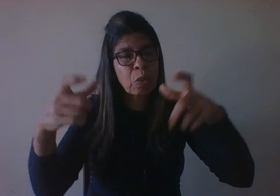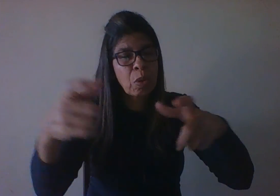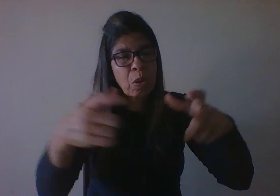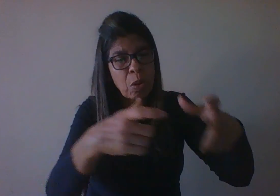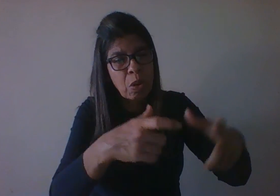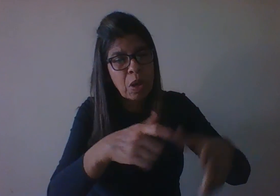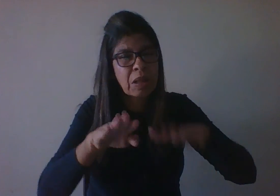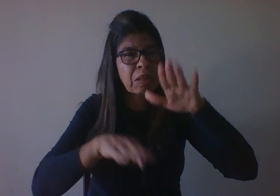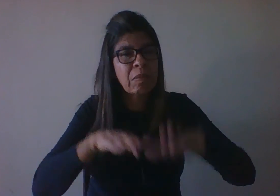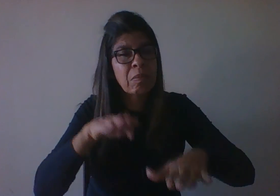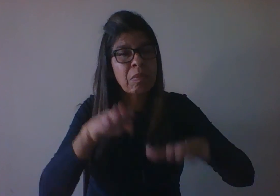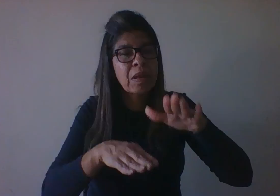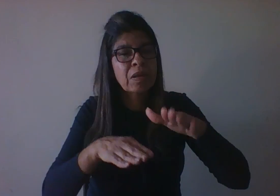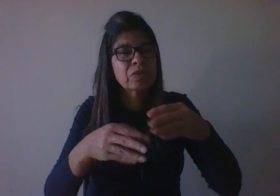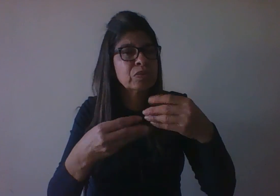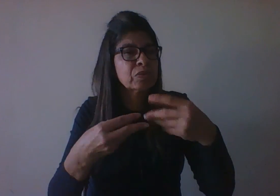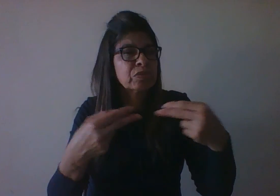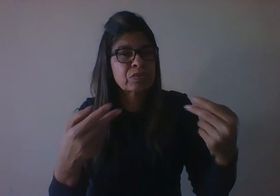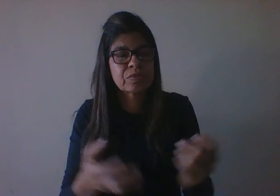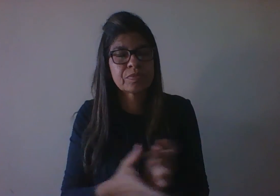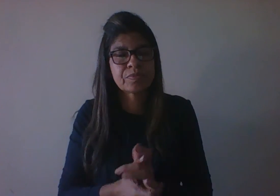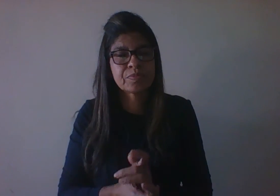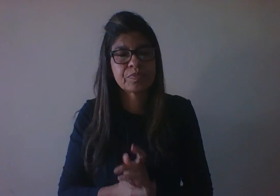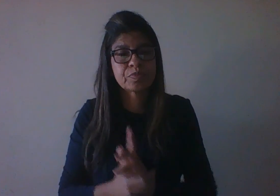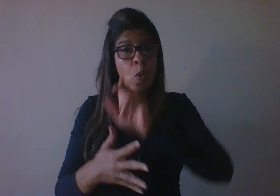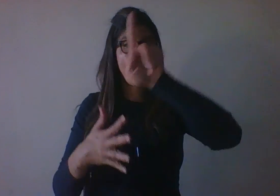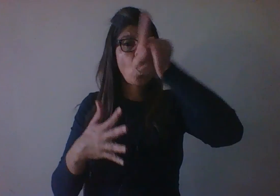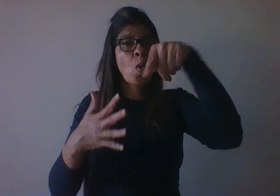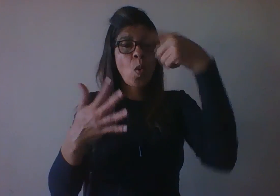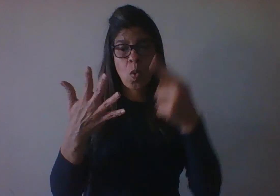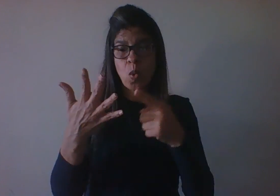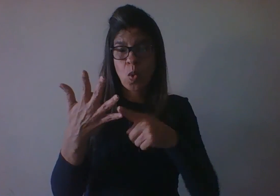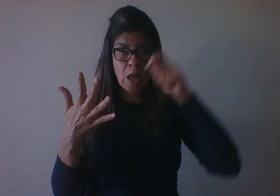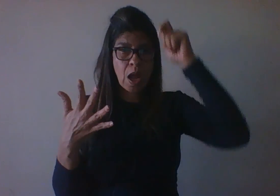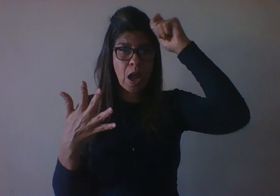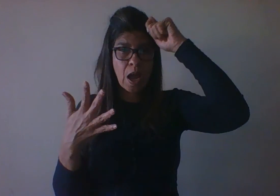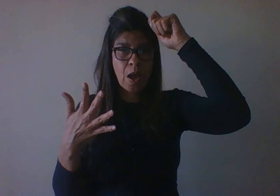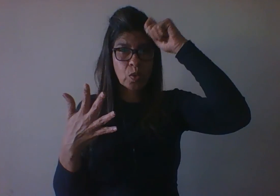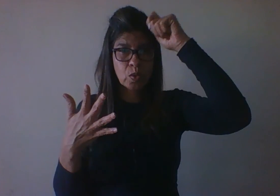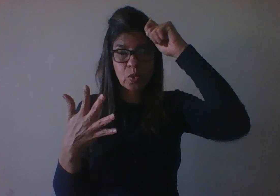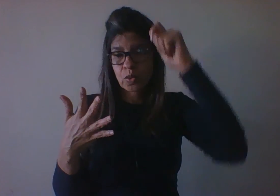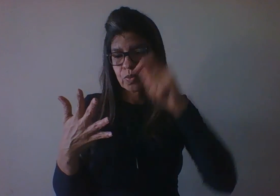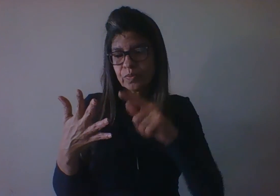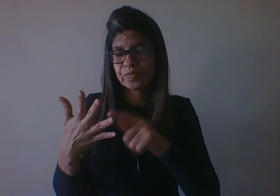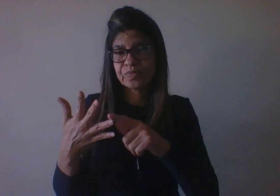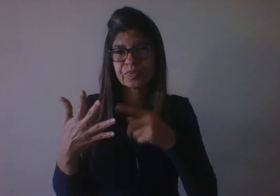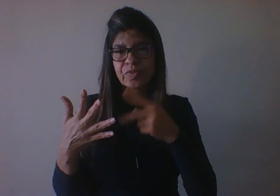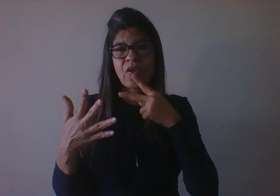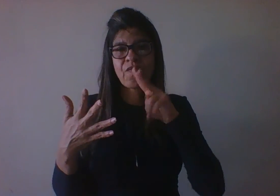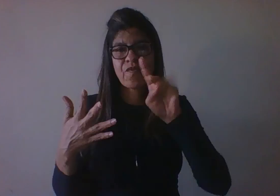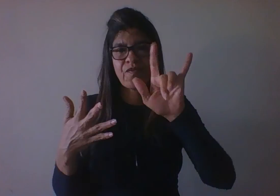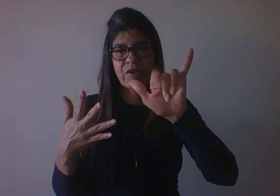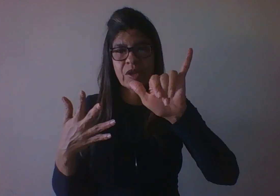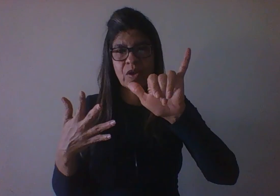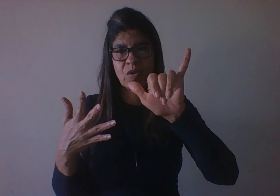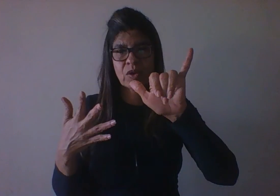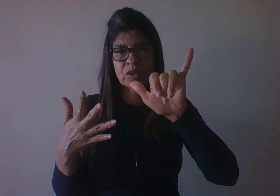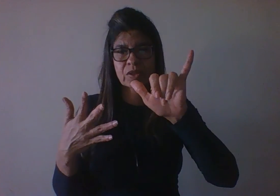Um outro pesquisador importante sobre desenvolvimento é Levi Vygotsky, que era um russo, então, a